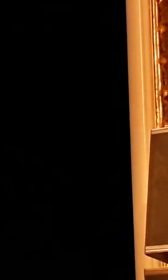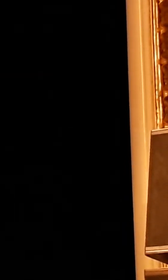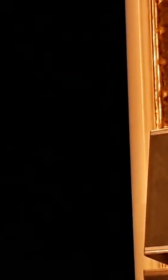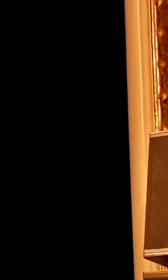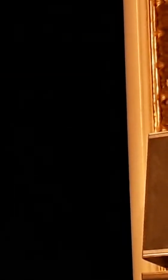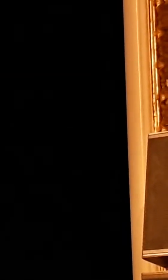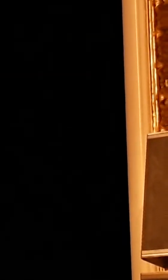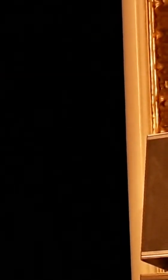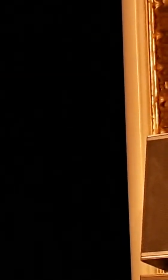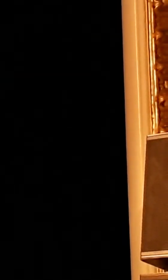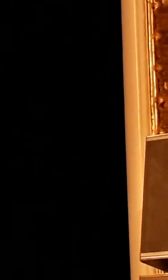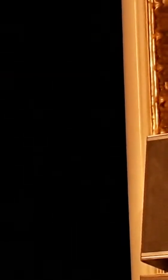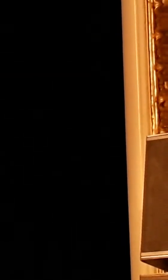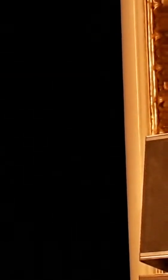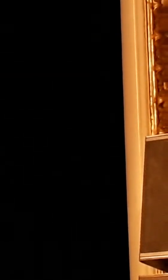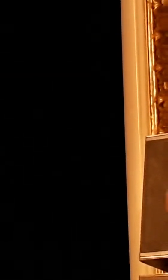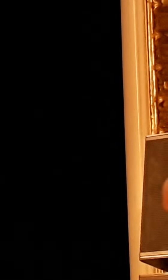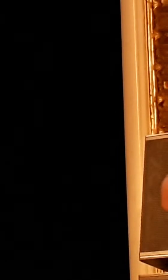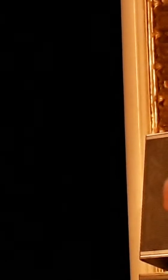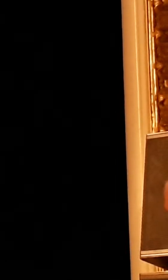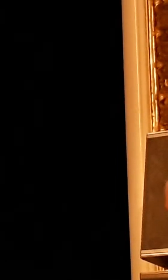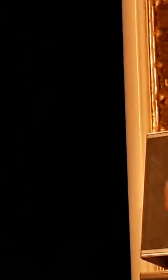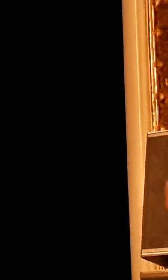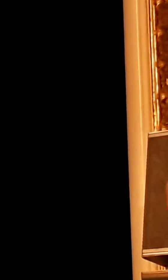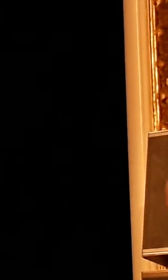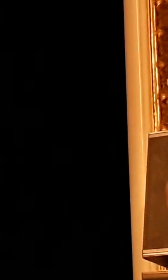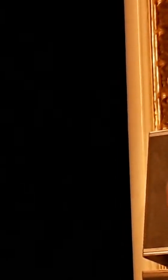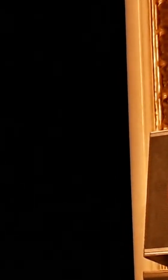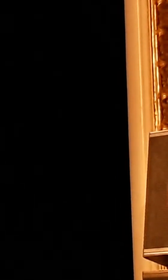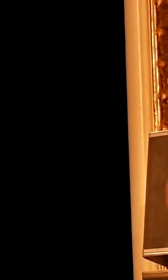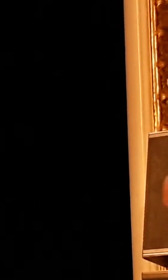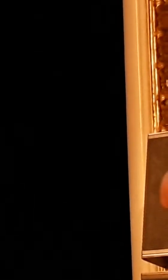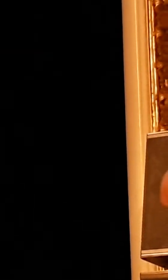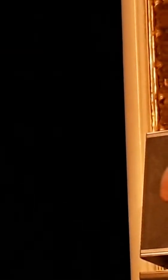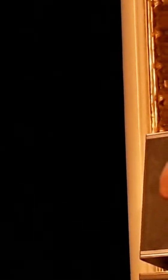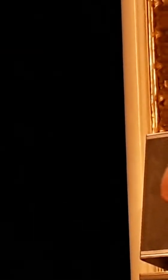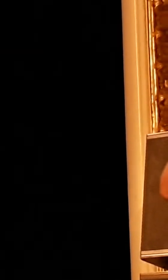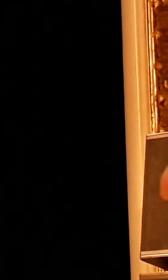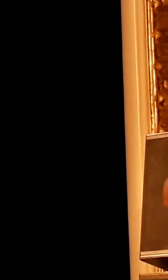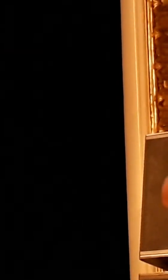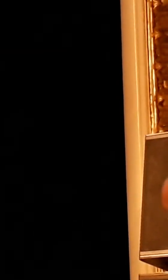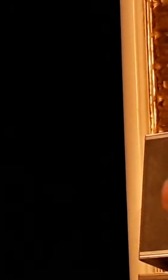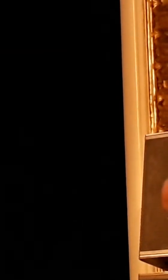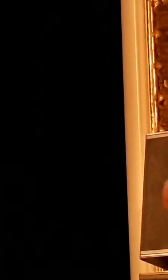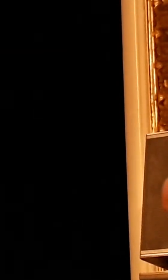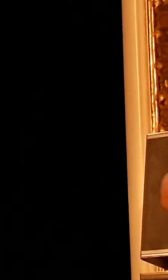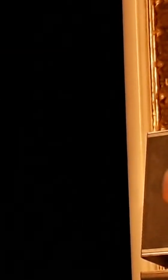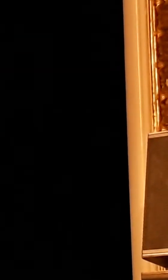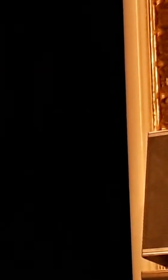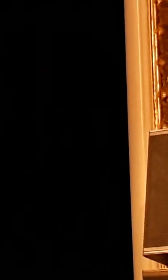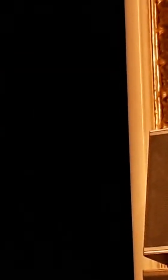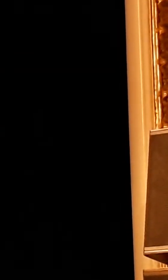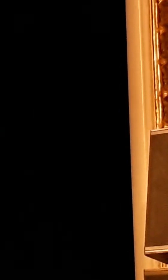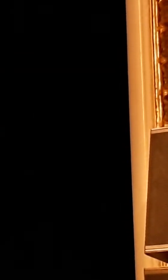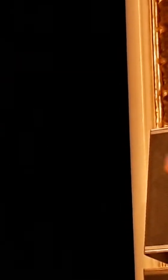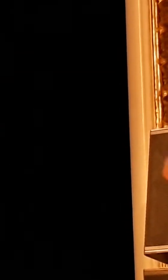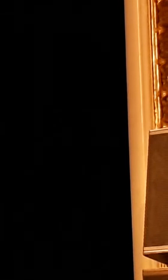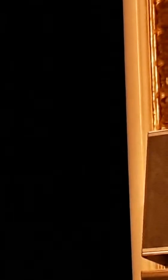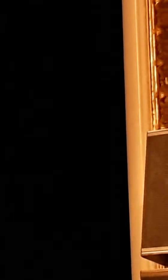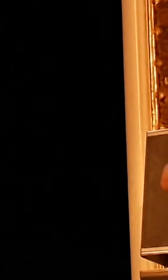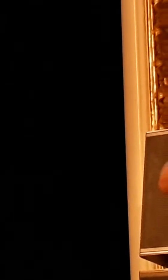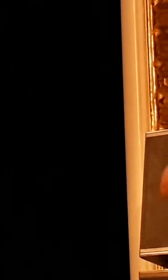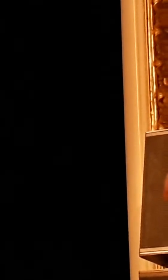modalidade inovadora. O lançamento envolveu 3 mil creches no Brasil e apenas menos de 100 foram